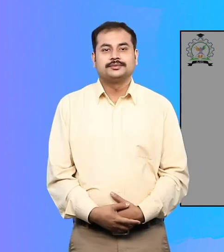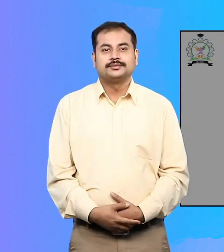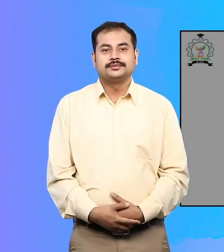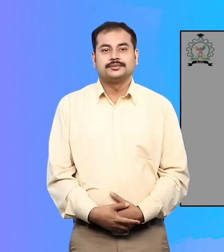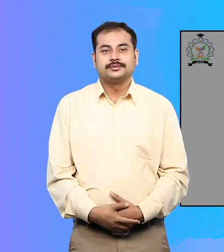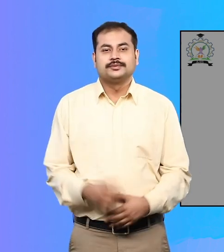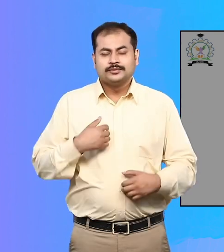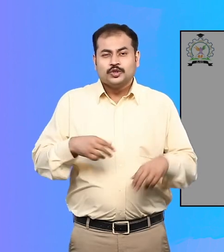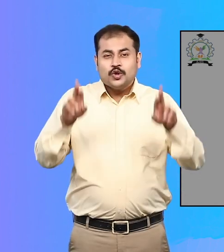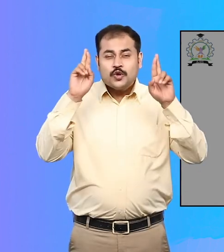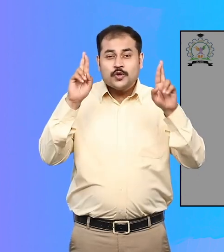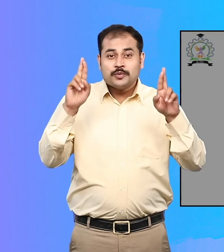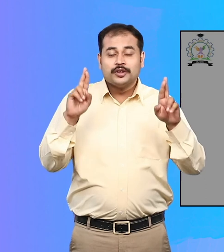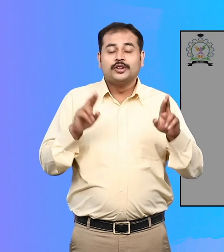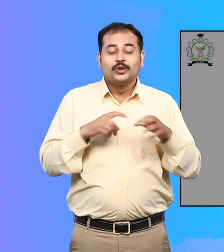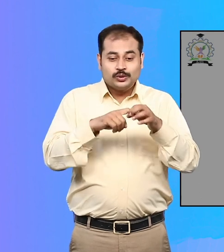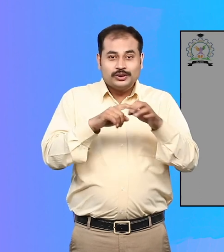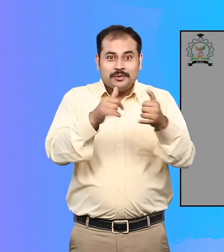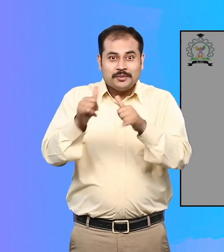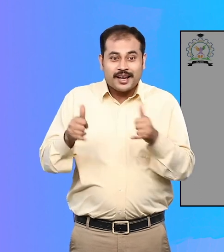आशा है आपको क्विज पसंद आया होगा